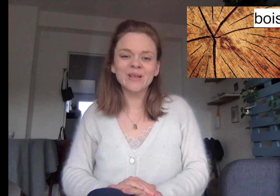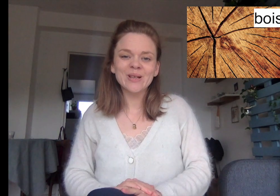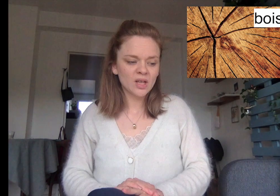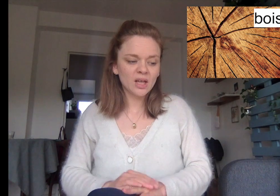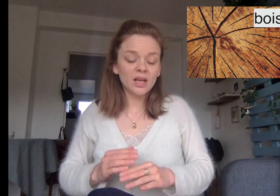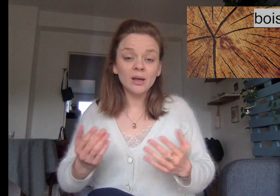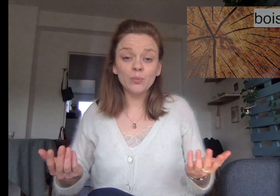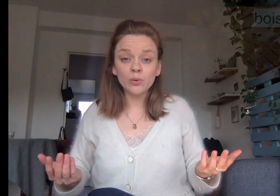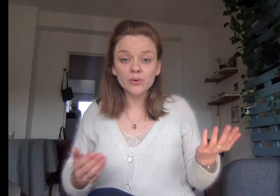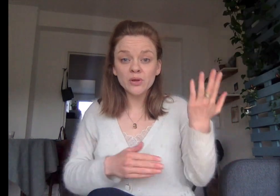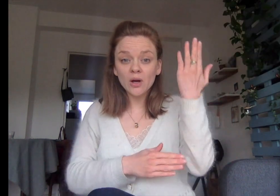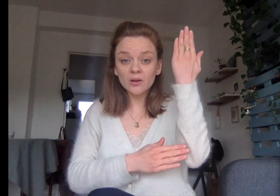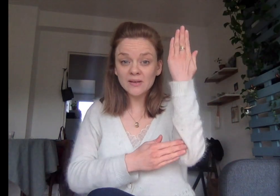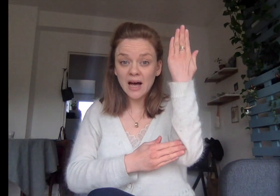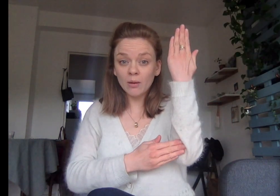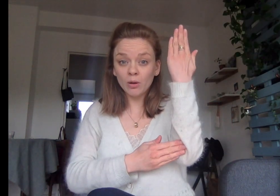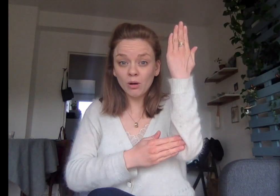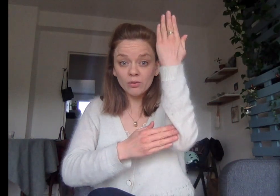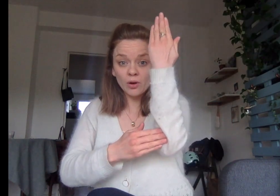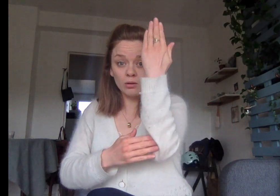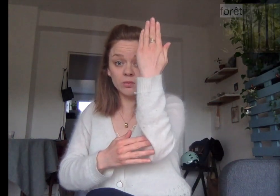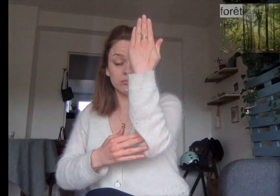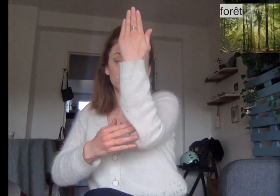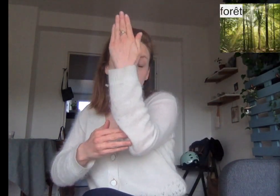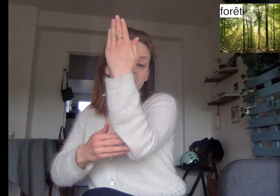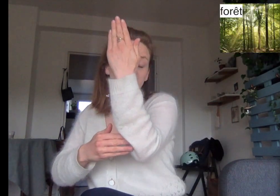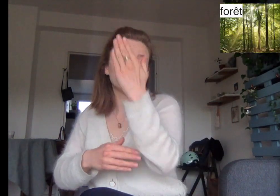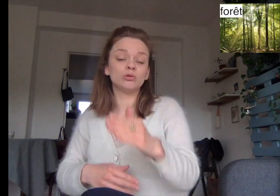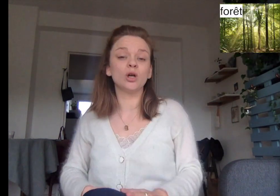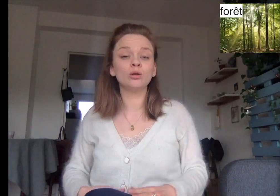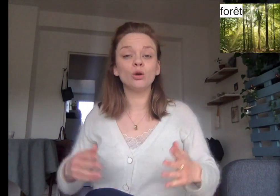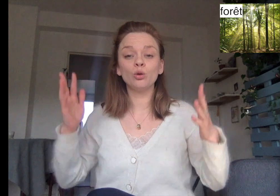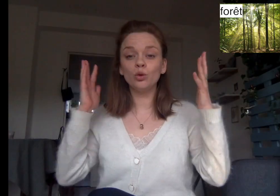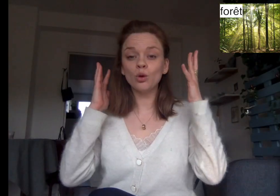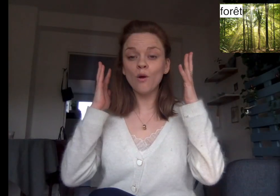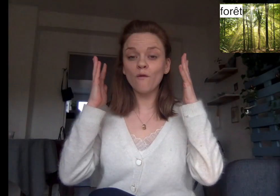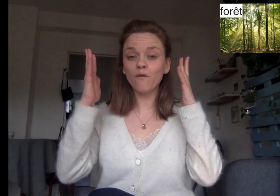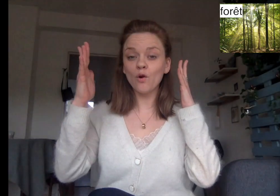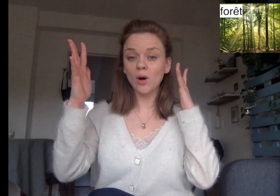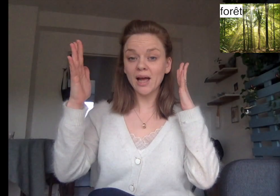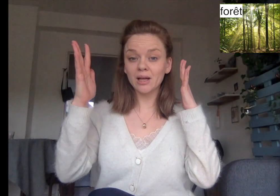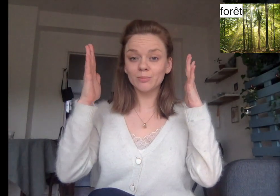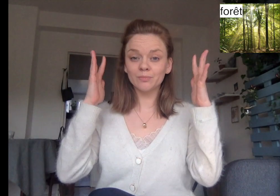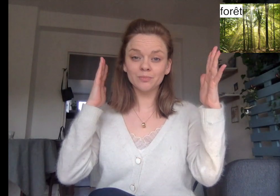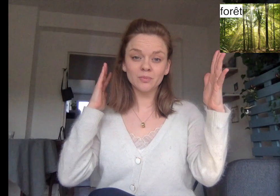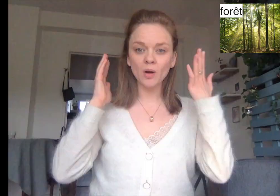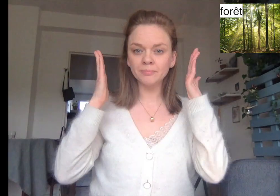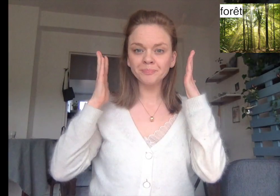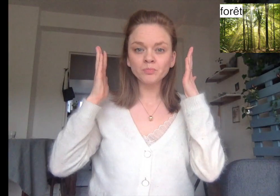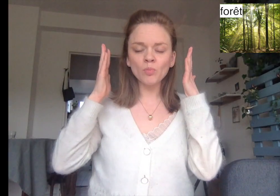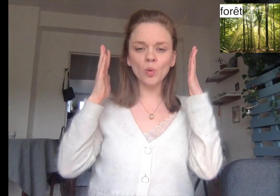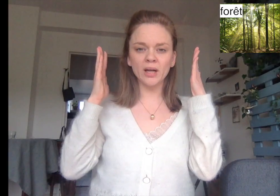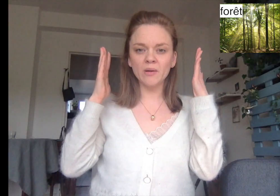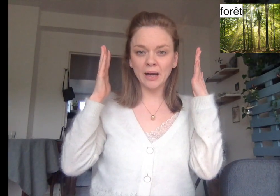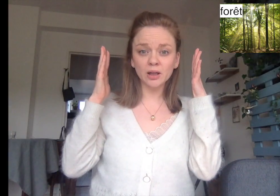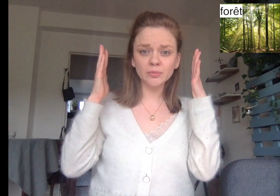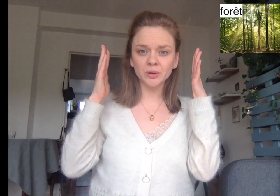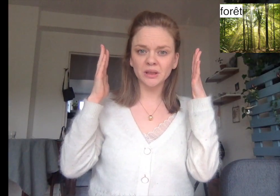Et plusieurs arbres ensemble, on donne une forêt. On met les mains comme ceci.